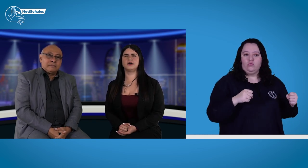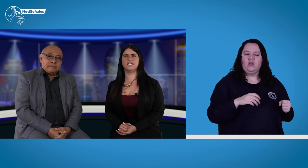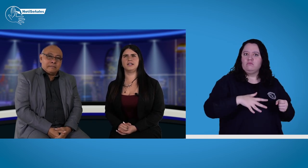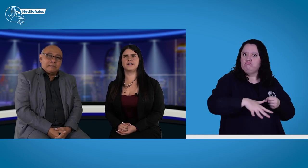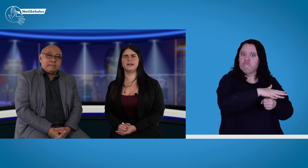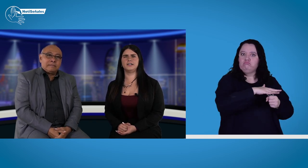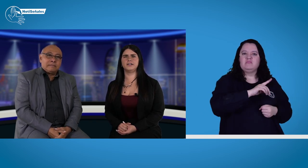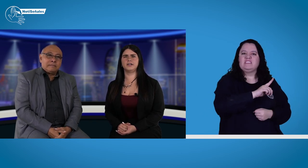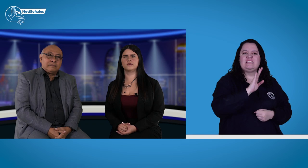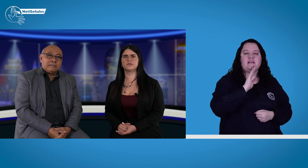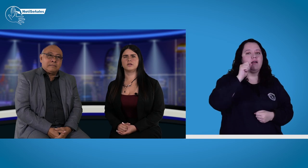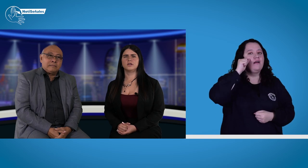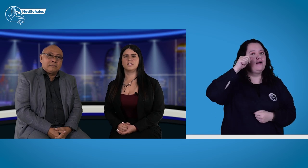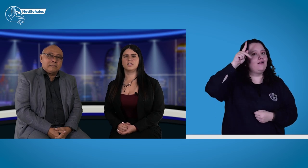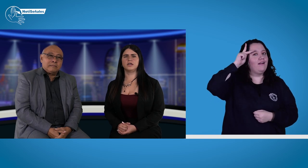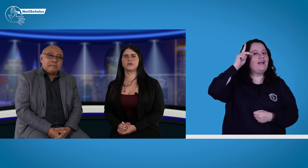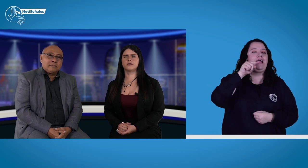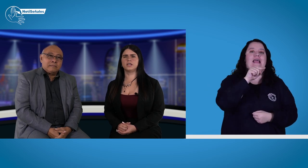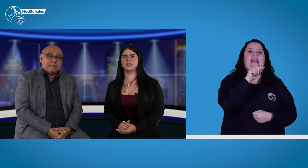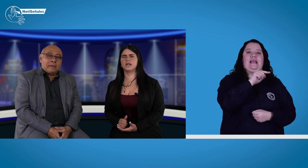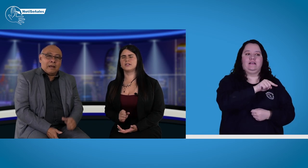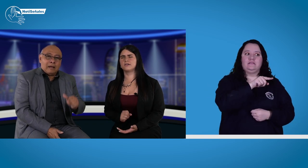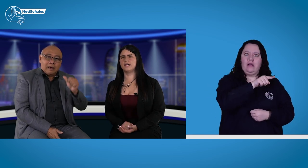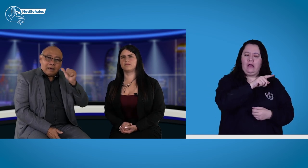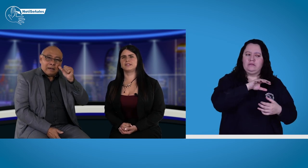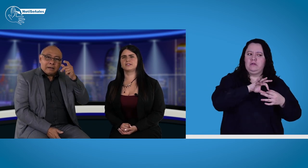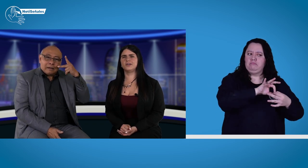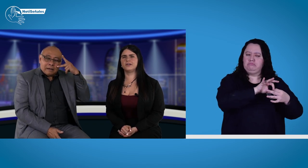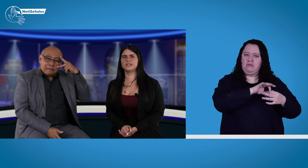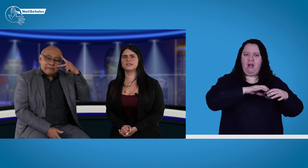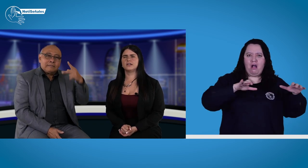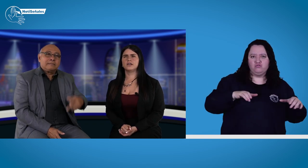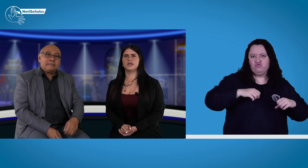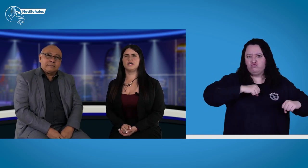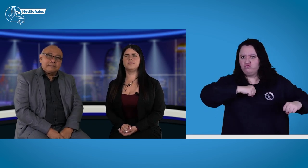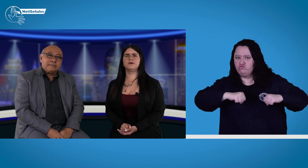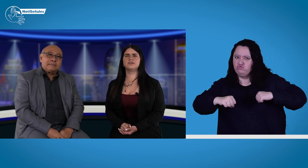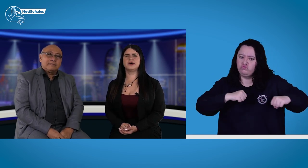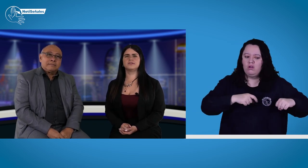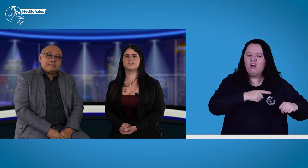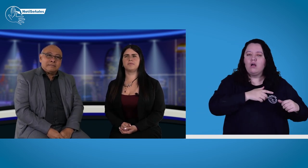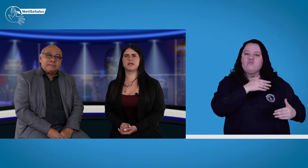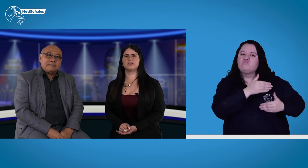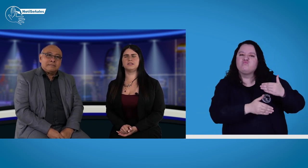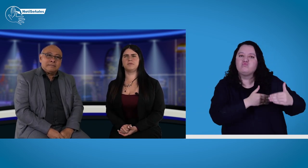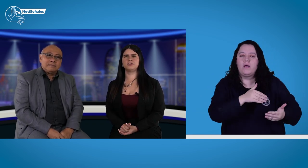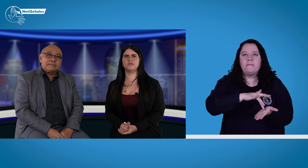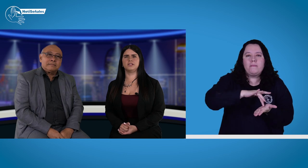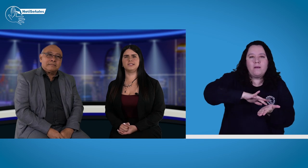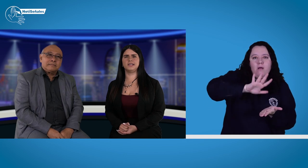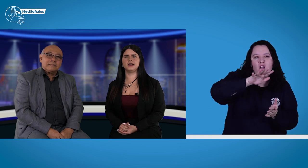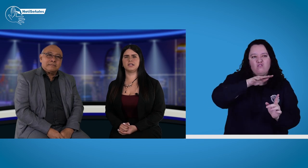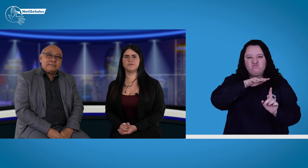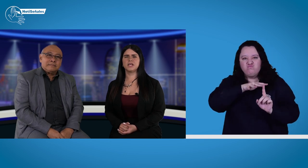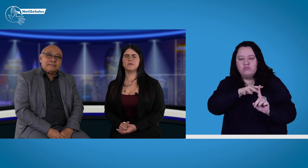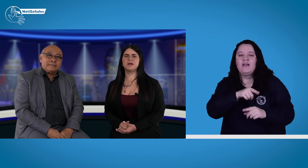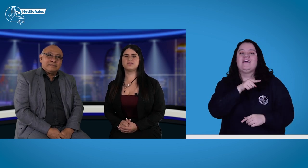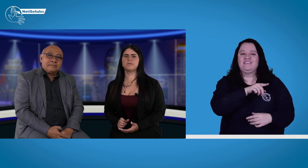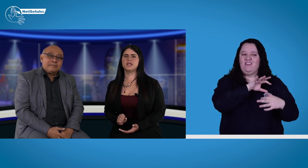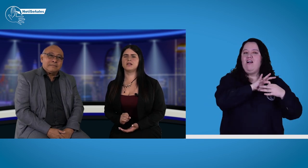Angélica Lineros, con quien articulamos acciones y procesos de participación en el siguiente, pero también